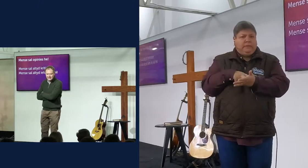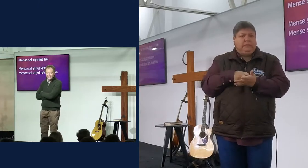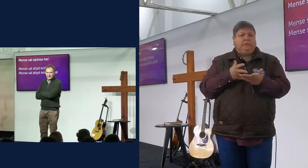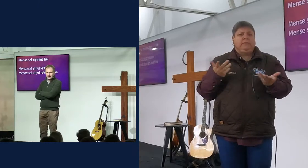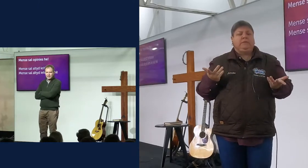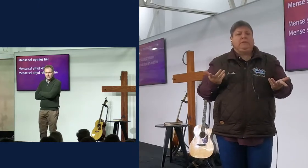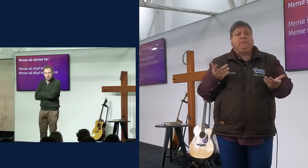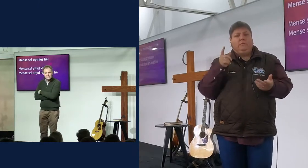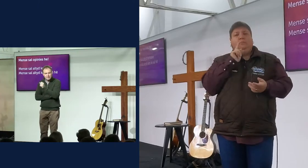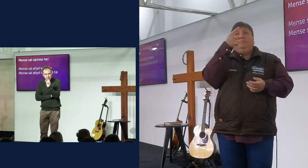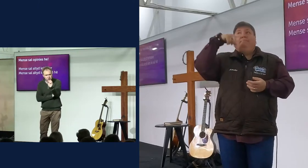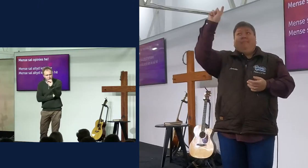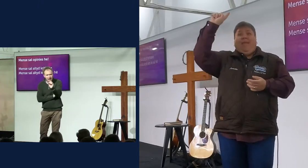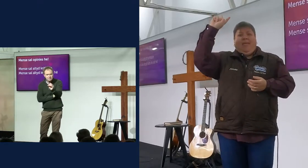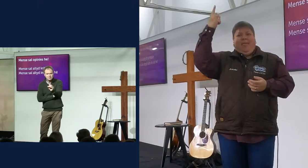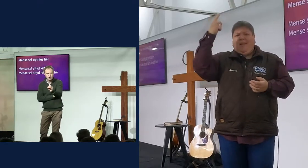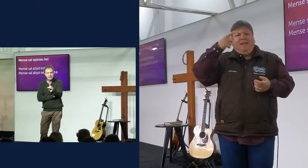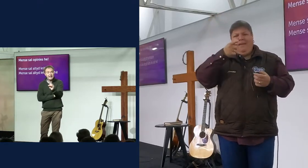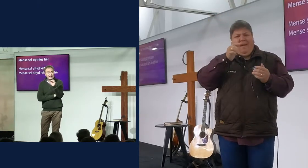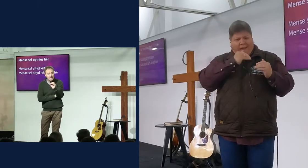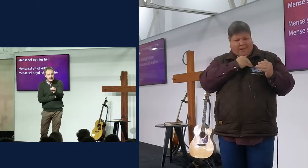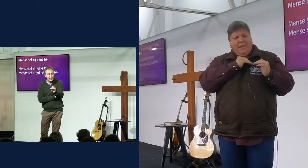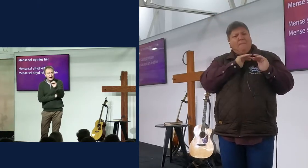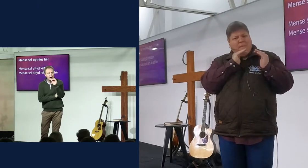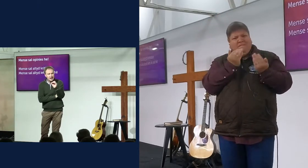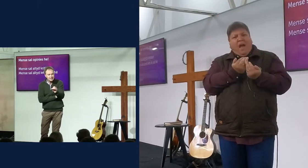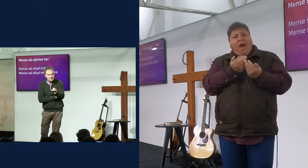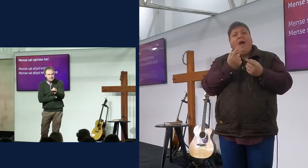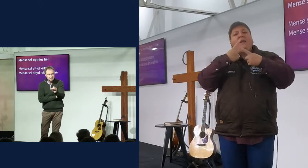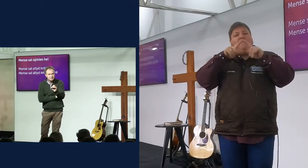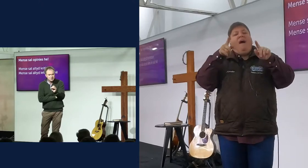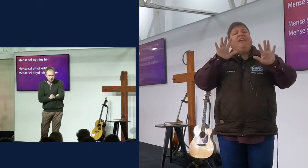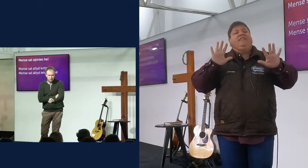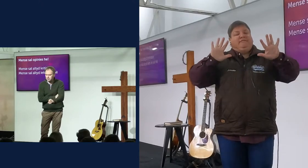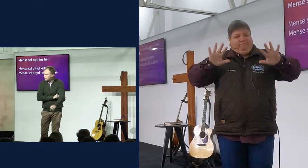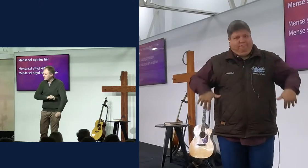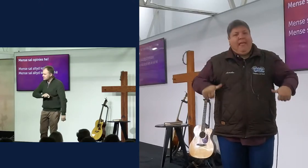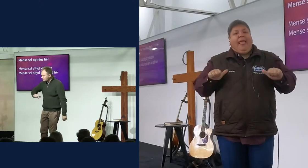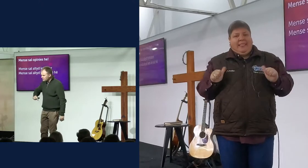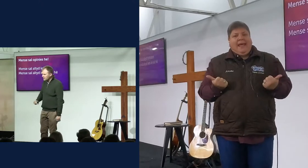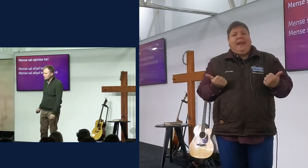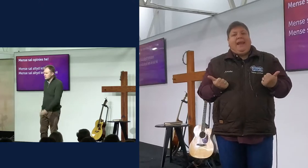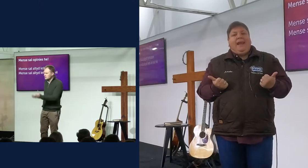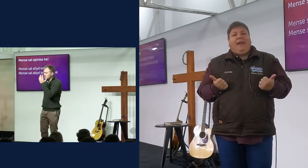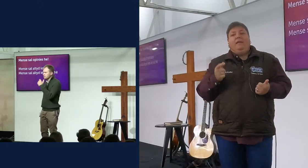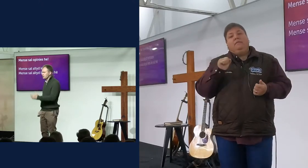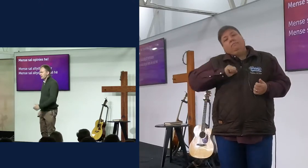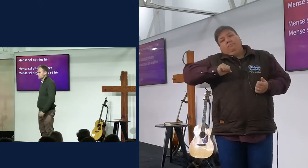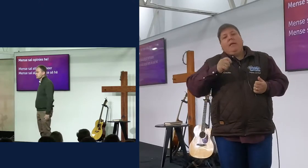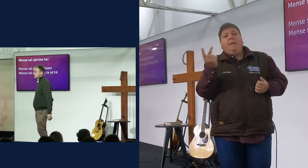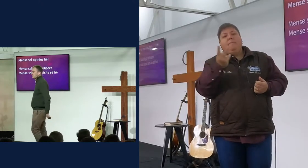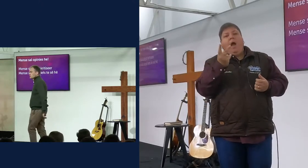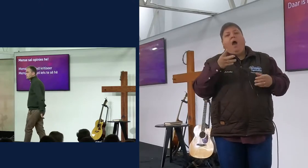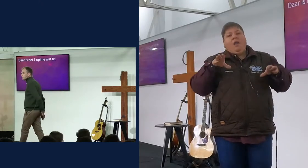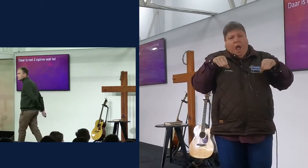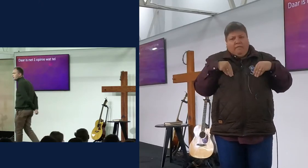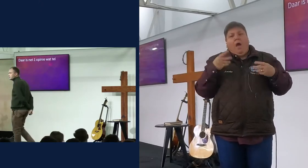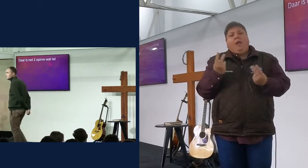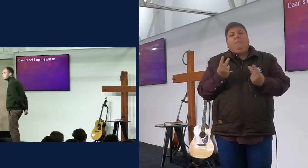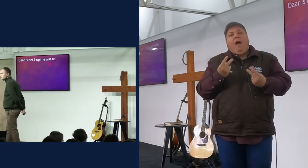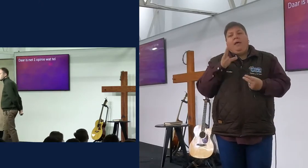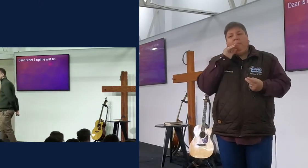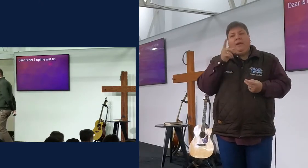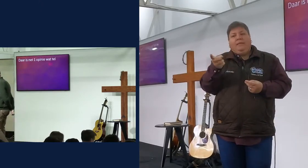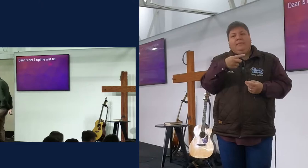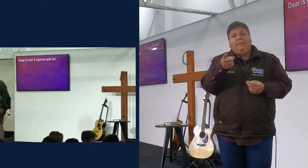opinies het jy, en daarom, jy moet jou hart bewaar, jy kan nie alles persoonlijk opneem, stamt nie die ouse langs, en sê, moet nie alles persoonlijk opneem nie,